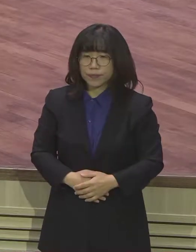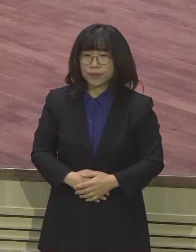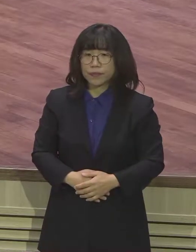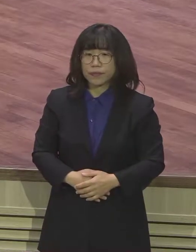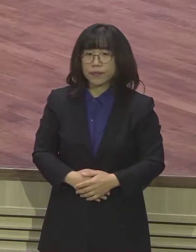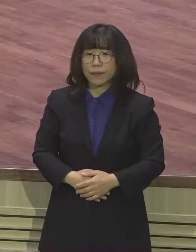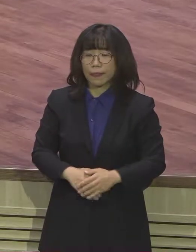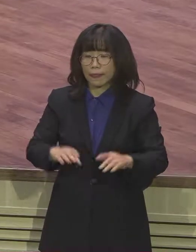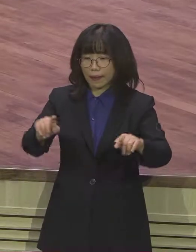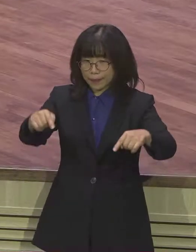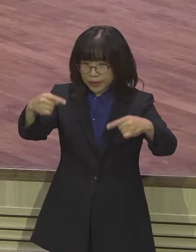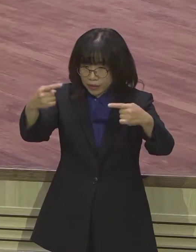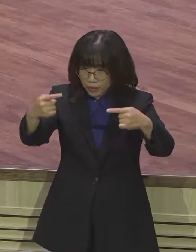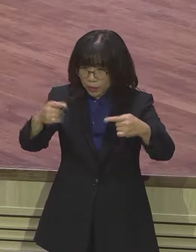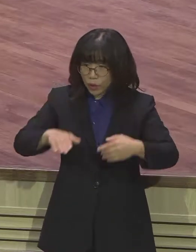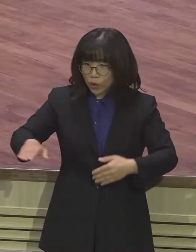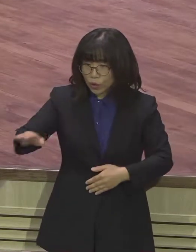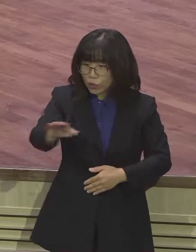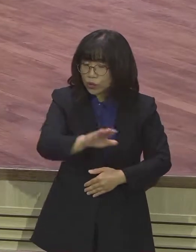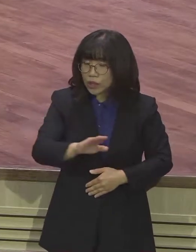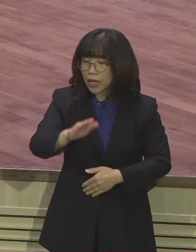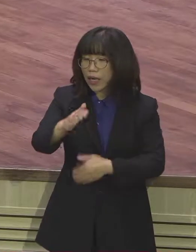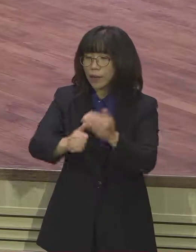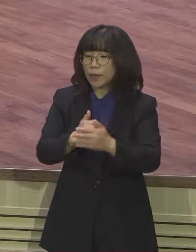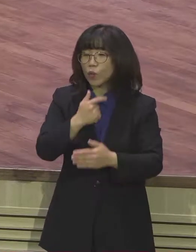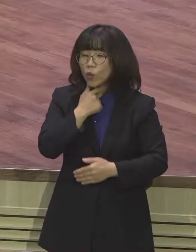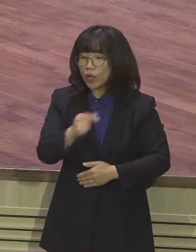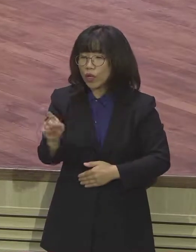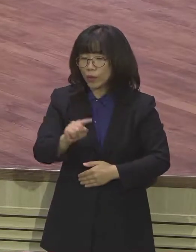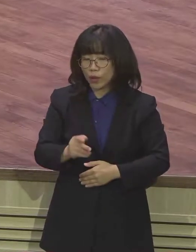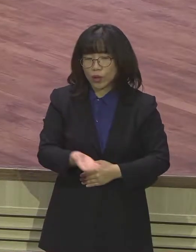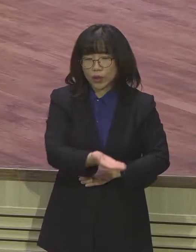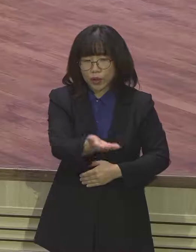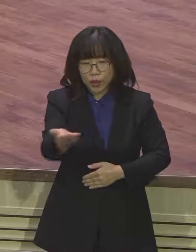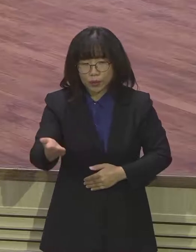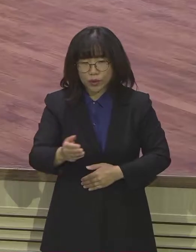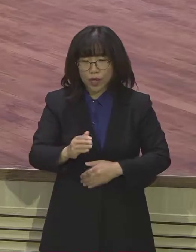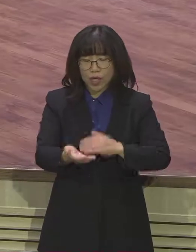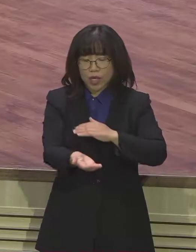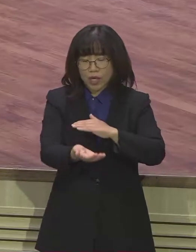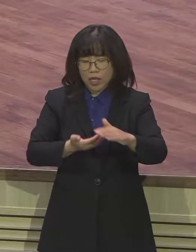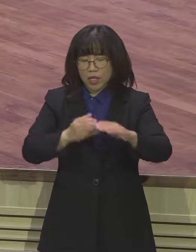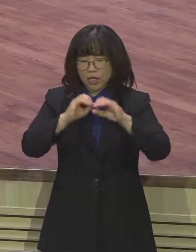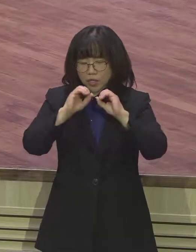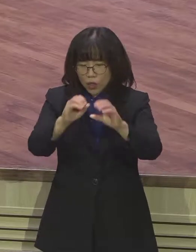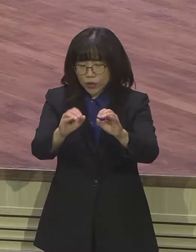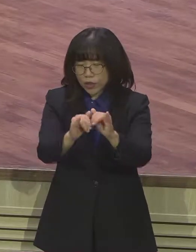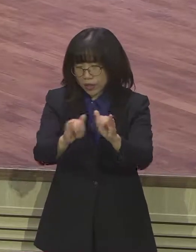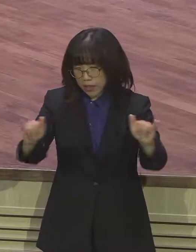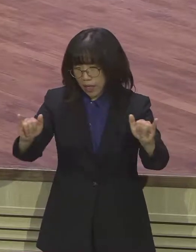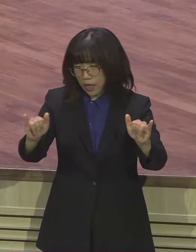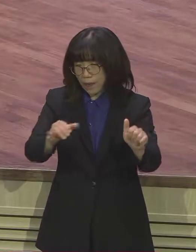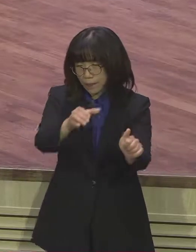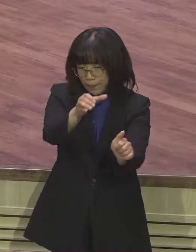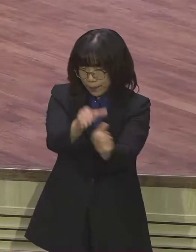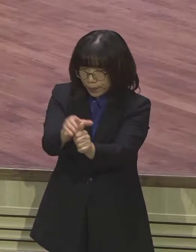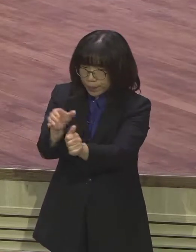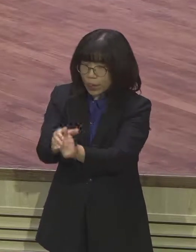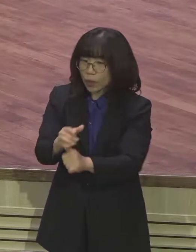말씀처럼 하나님은 우리 모두가 뭐가 되기를 원하신다 선지자가 되기를 원하십니다 너무도 평범했던 그를